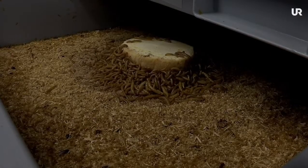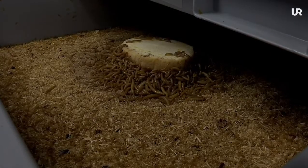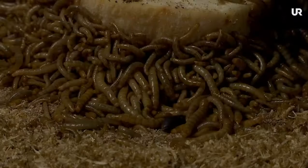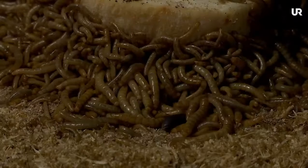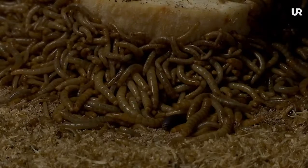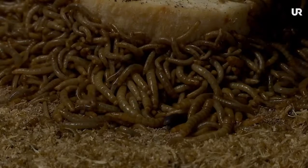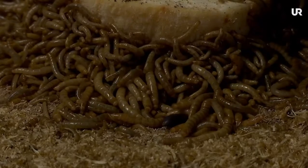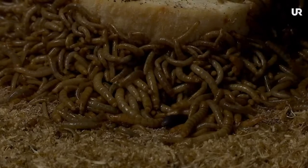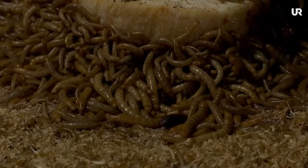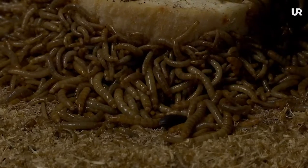Tack!